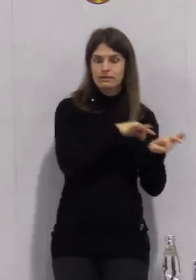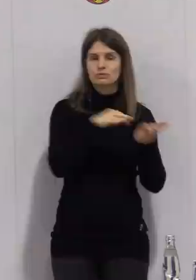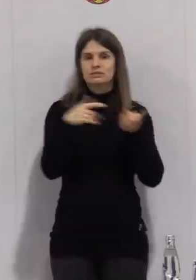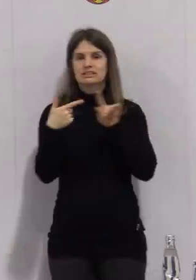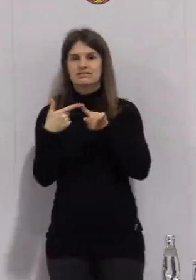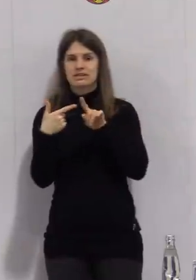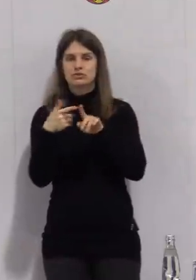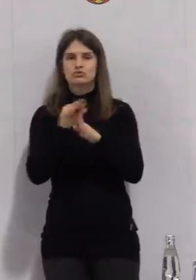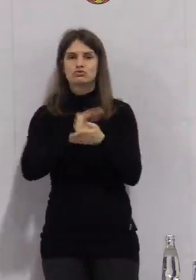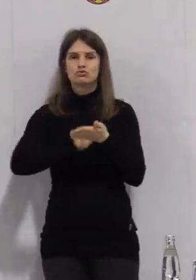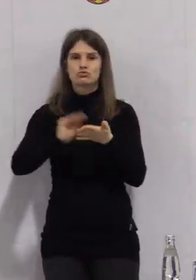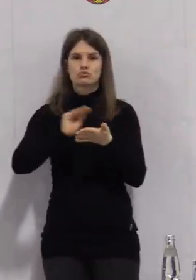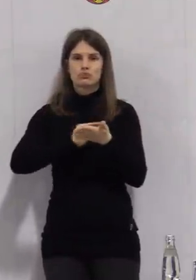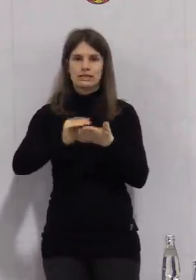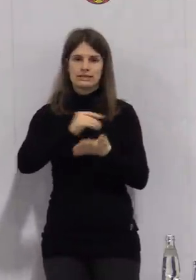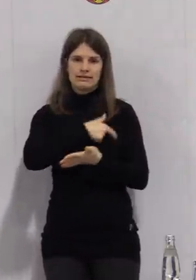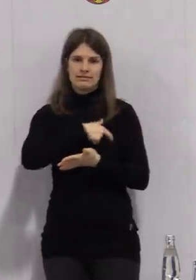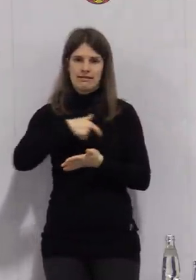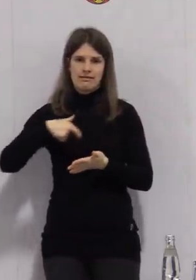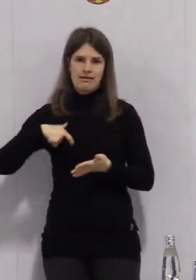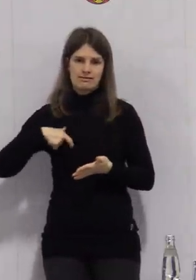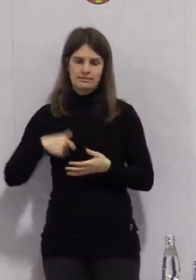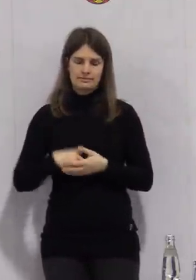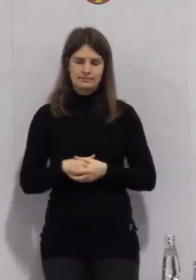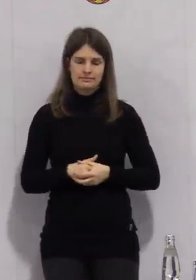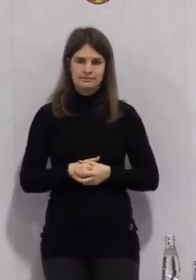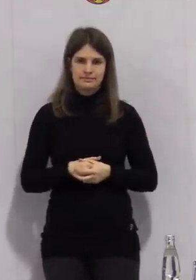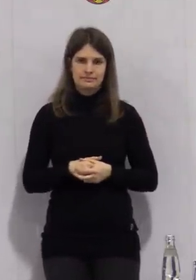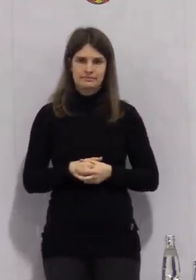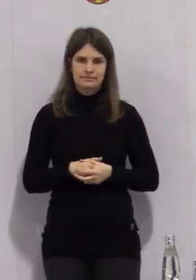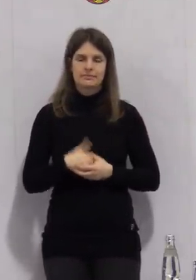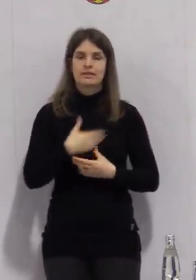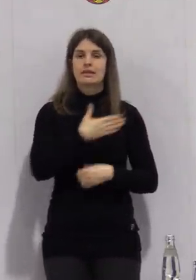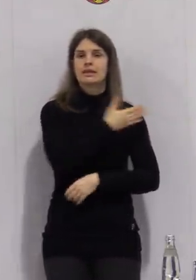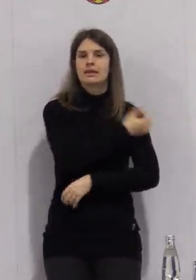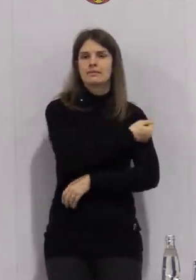Schulen und Kindertagesstätten. Ich beginne mit der Impfstrategie.